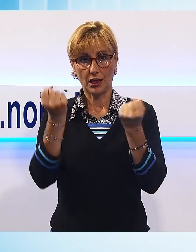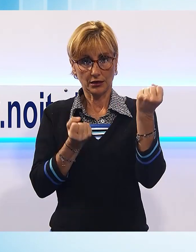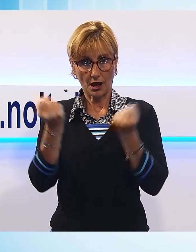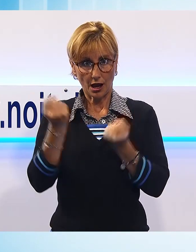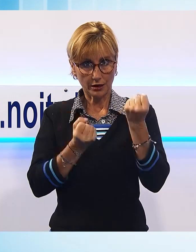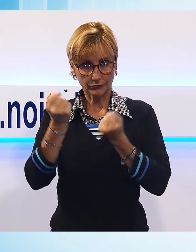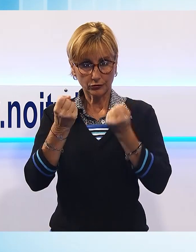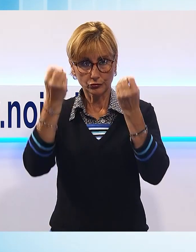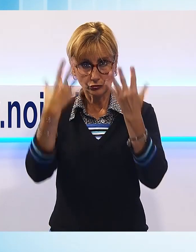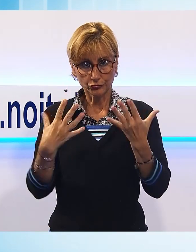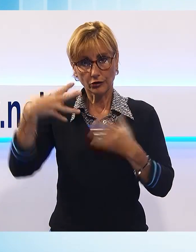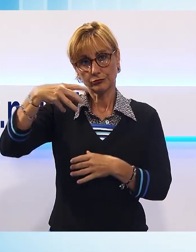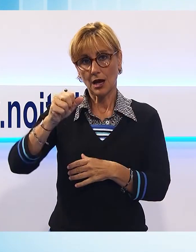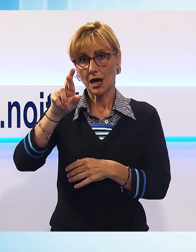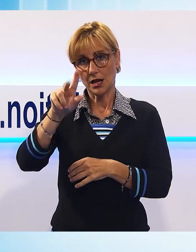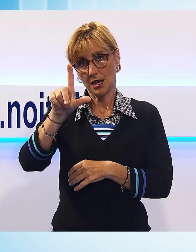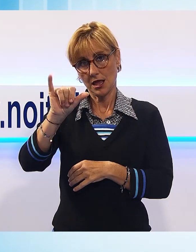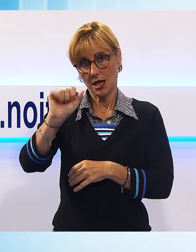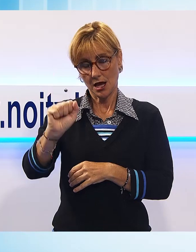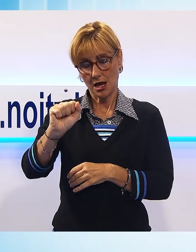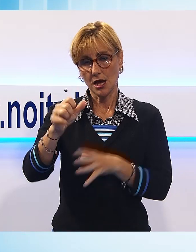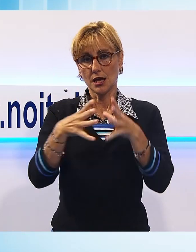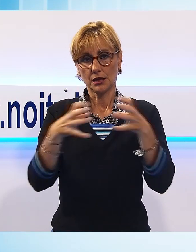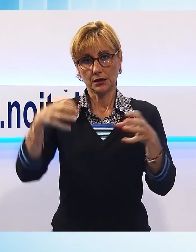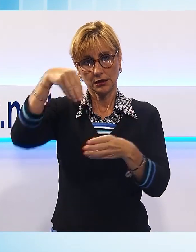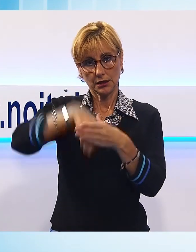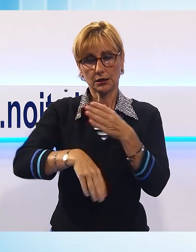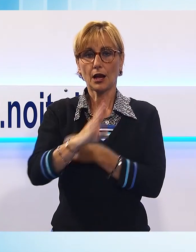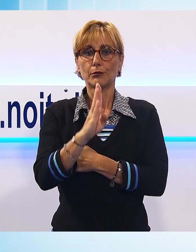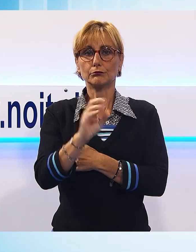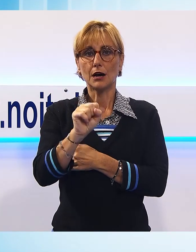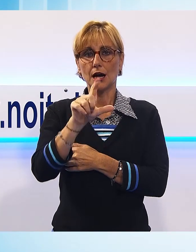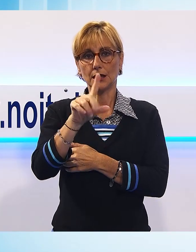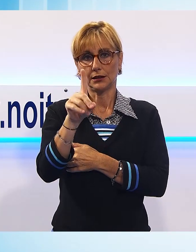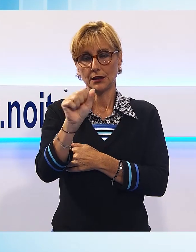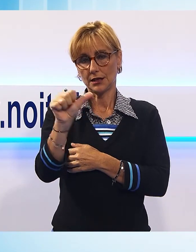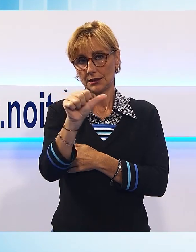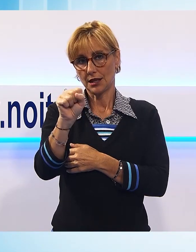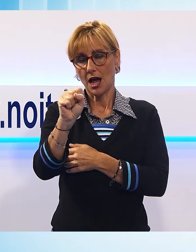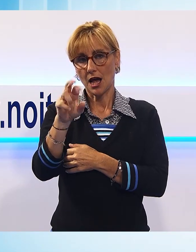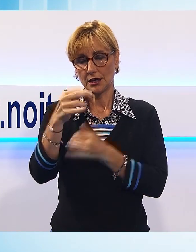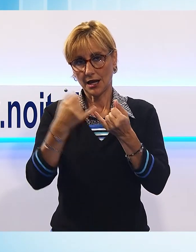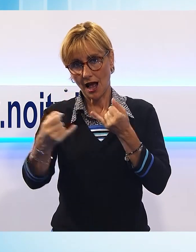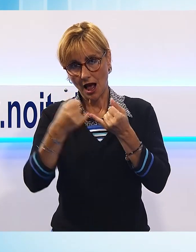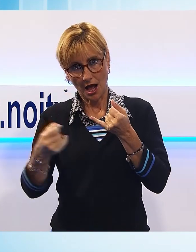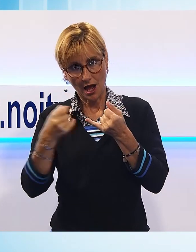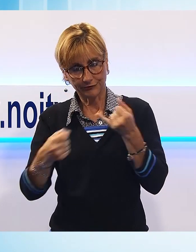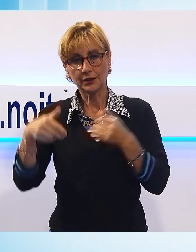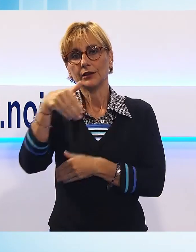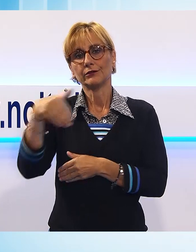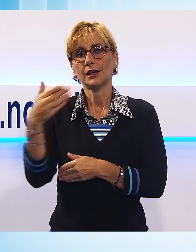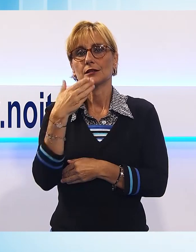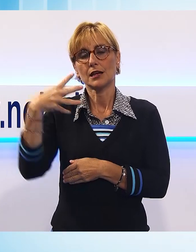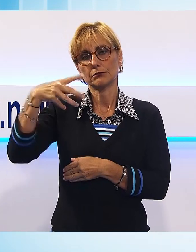verificato a Marlia all'interno della ditta Baldassarri Cavi Trafileria in via San Martino. Un uomo di